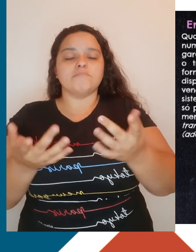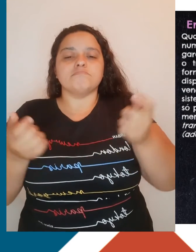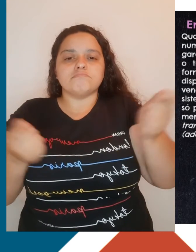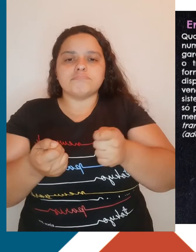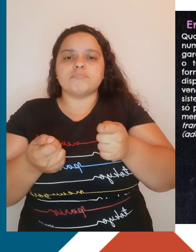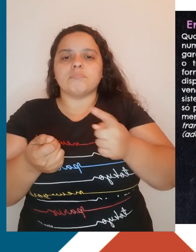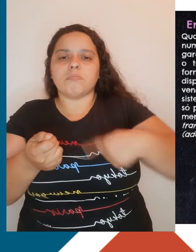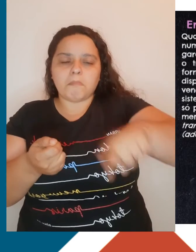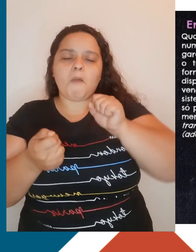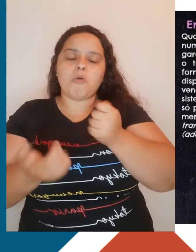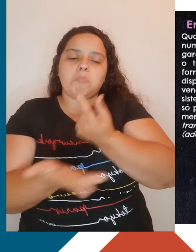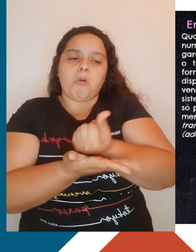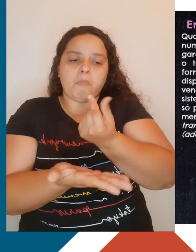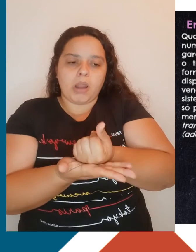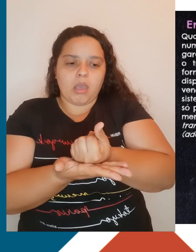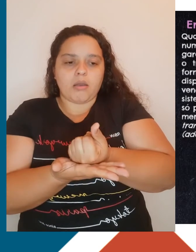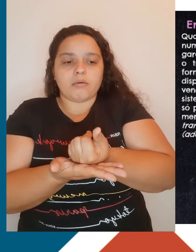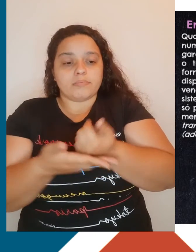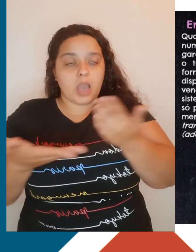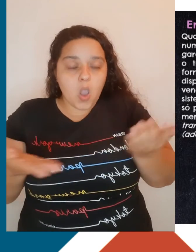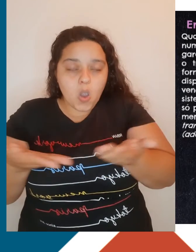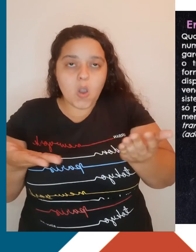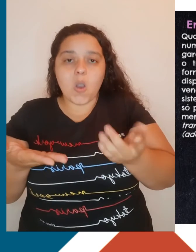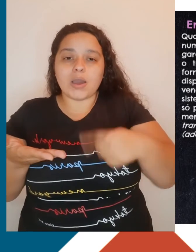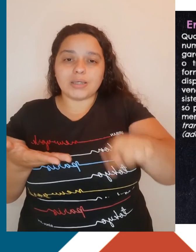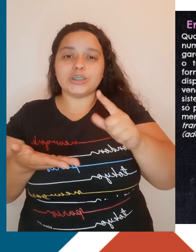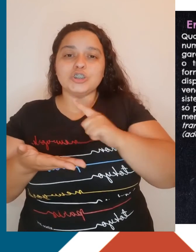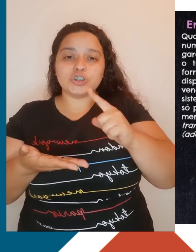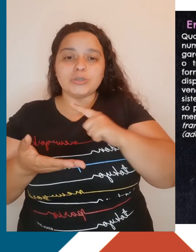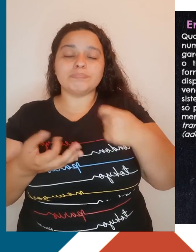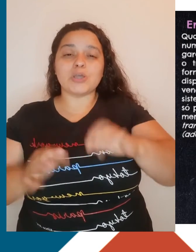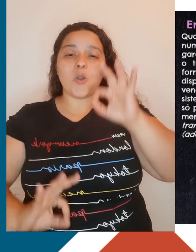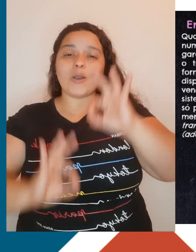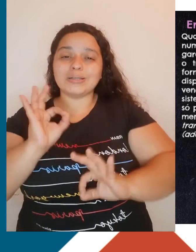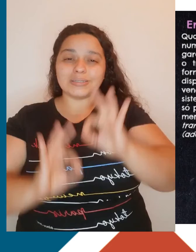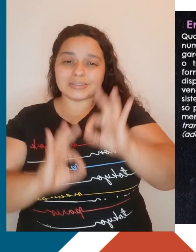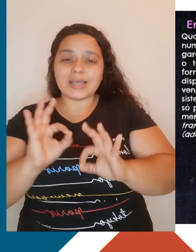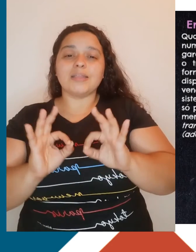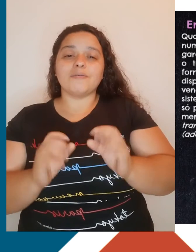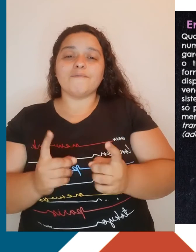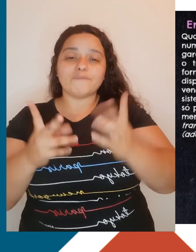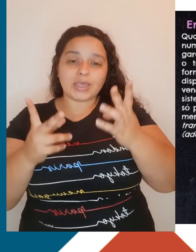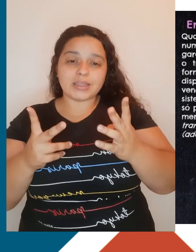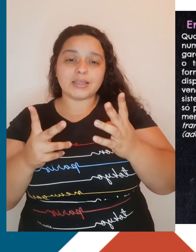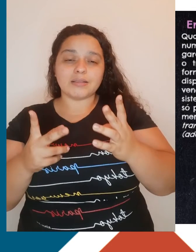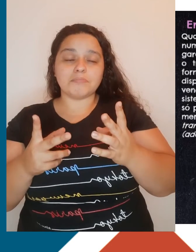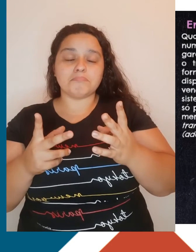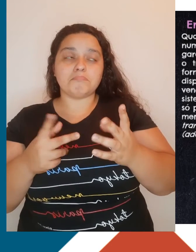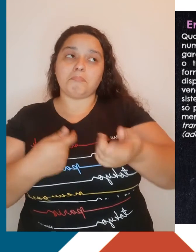compra. Agora, eles tinham que ser organizados para a venda no mercado. Isso estava de